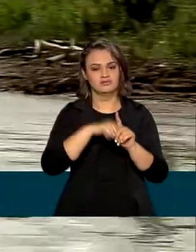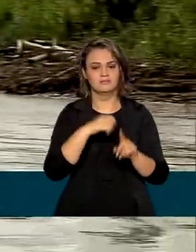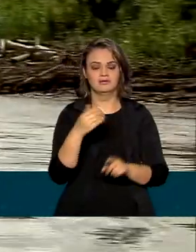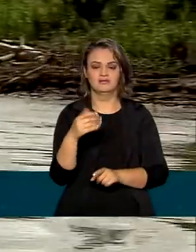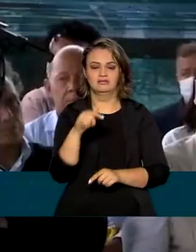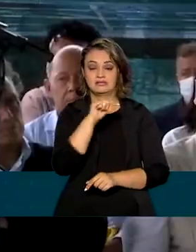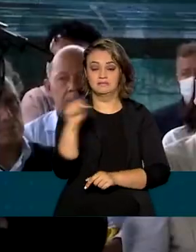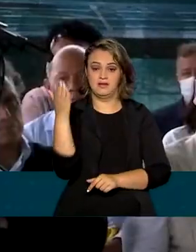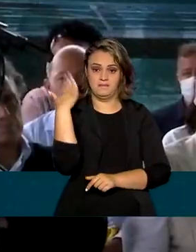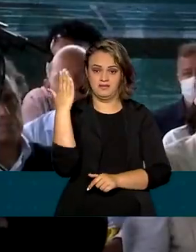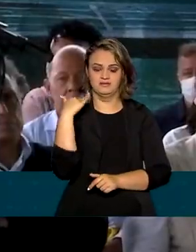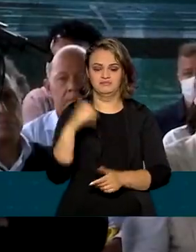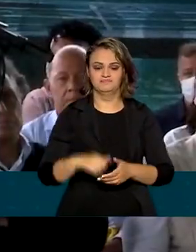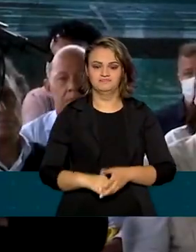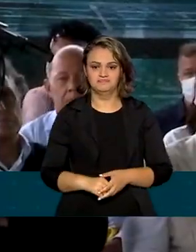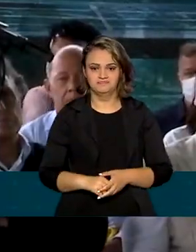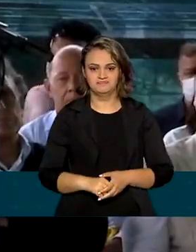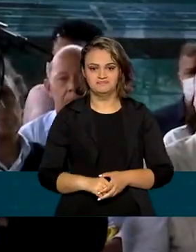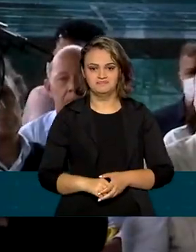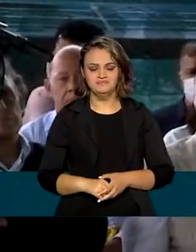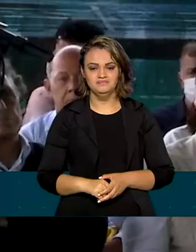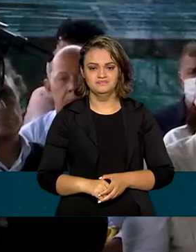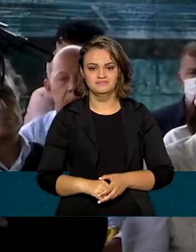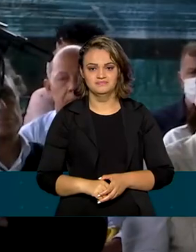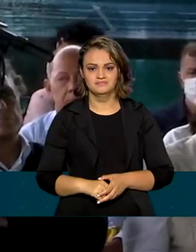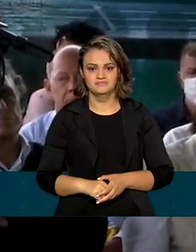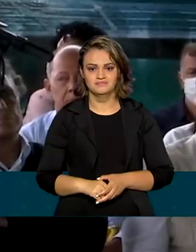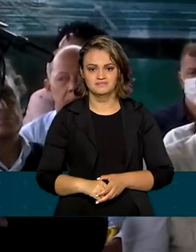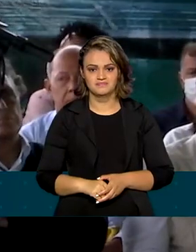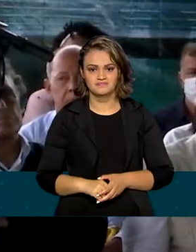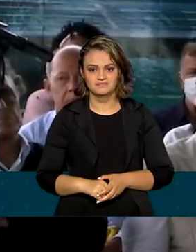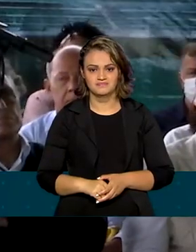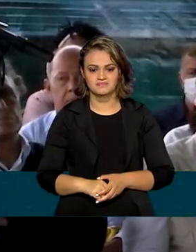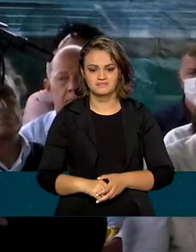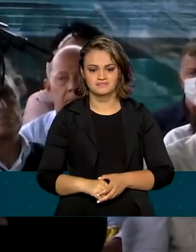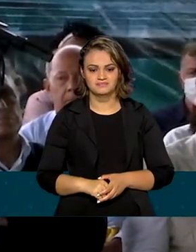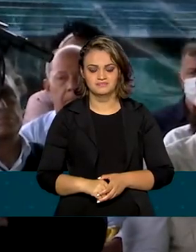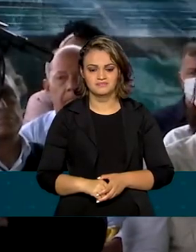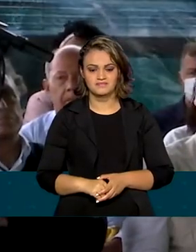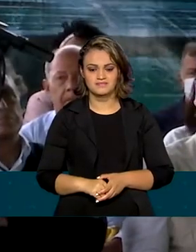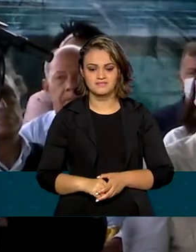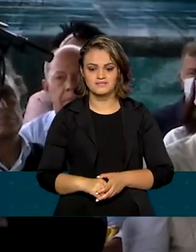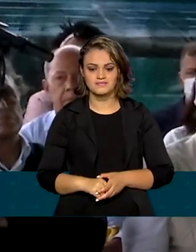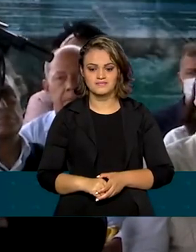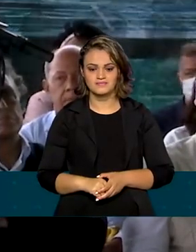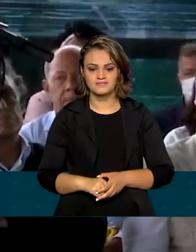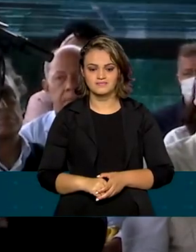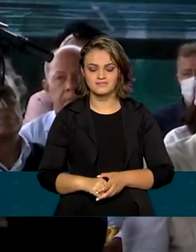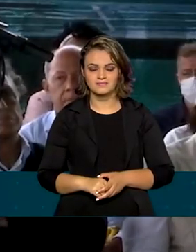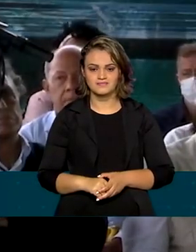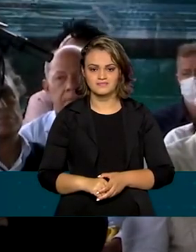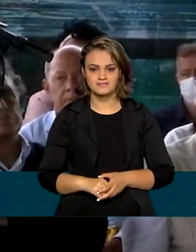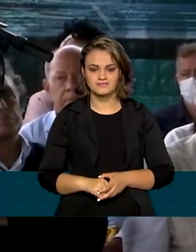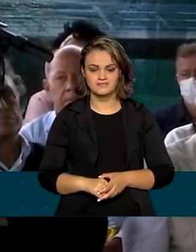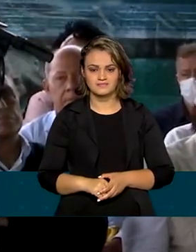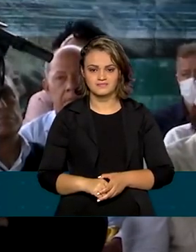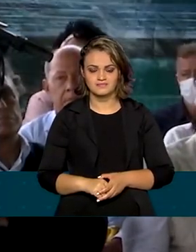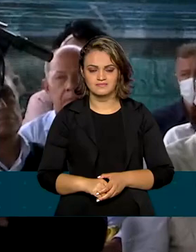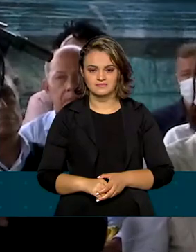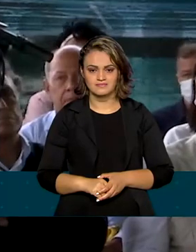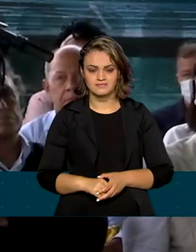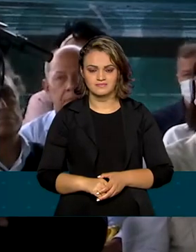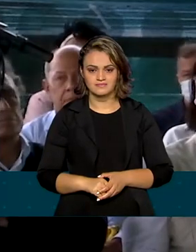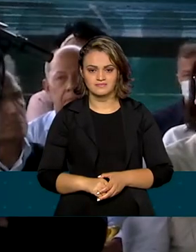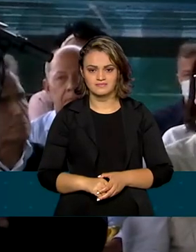automobilístico. Vocês deixavam por dia em torno de 100 mil reais para fazerem o traslado de um lado, de uma